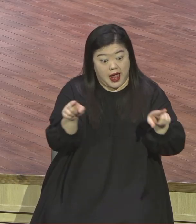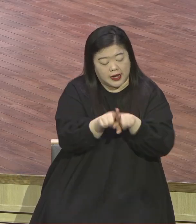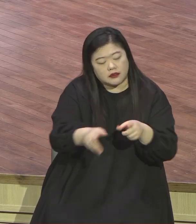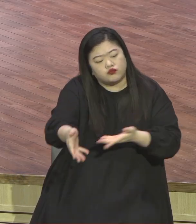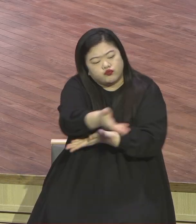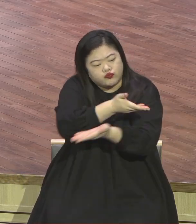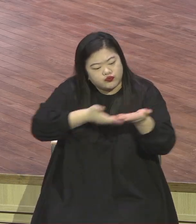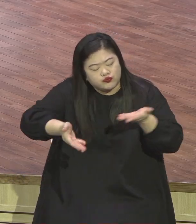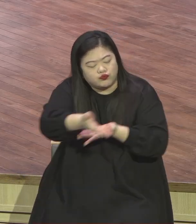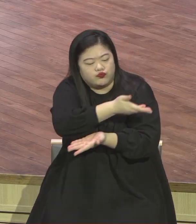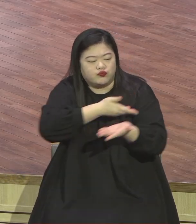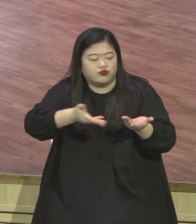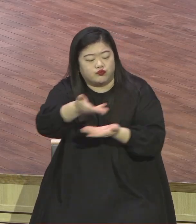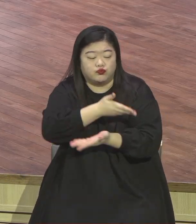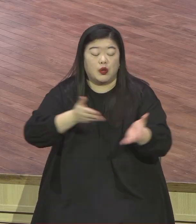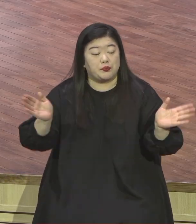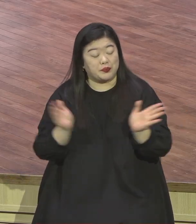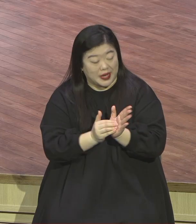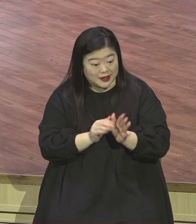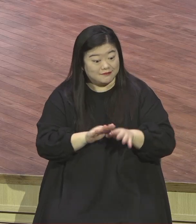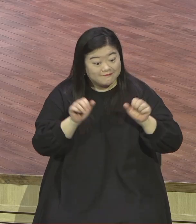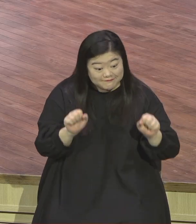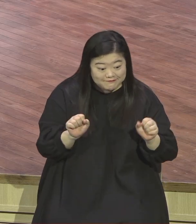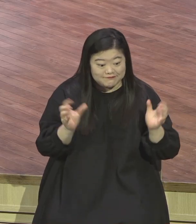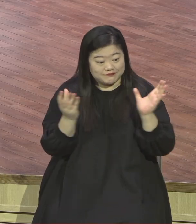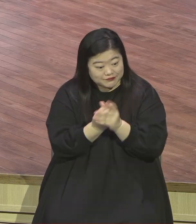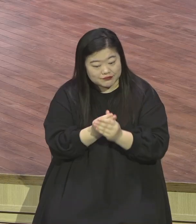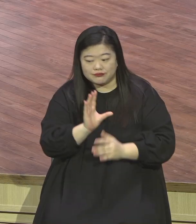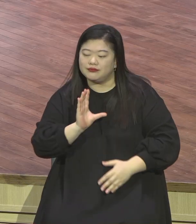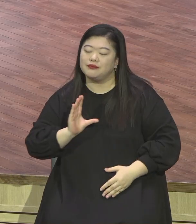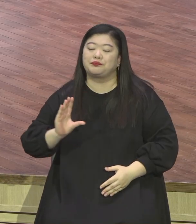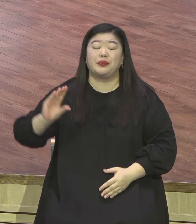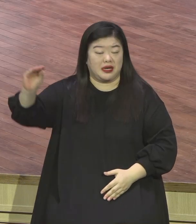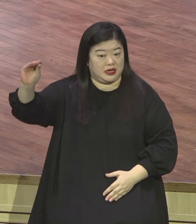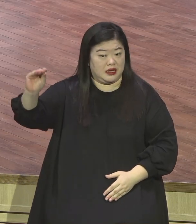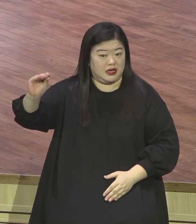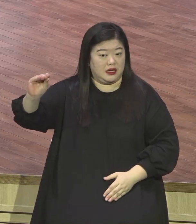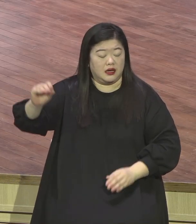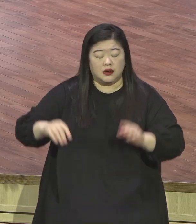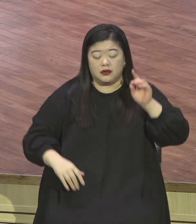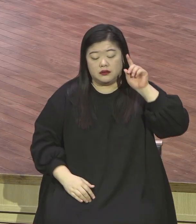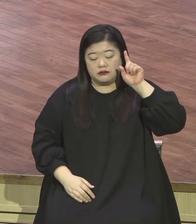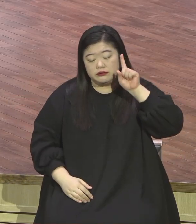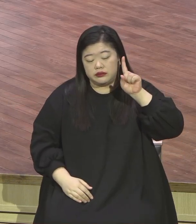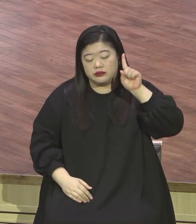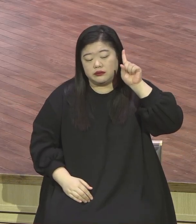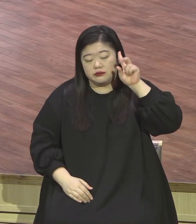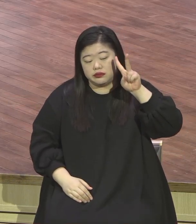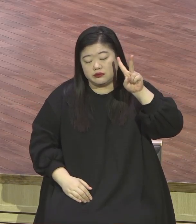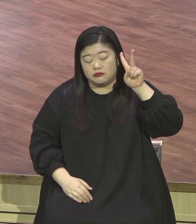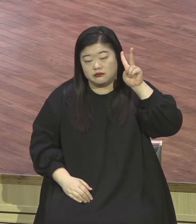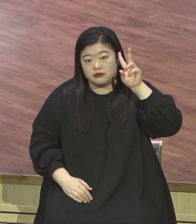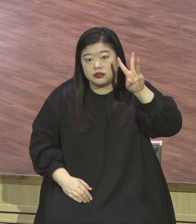그렇게 간 3일 후에 3일 후에 확진자들이